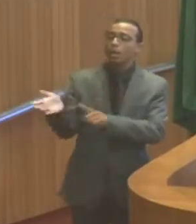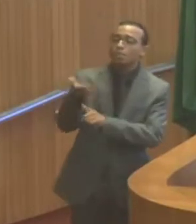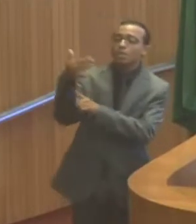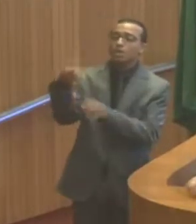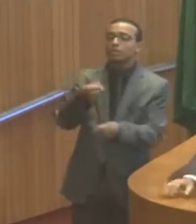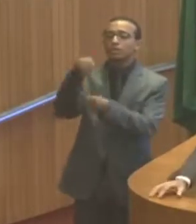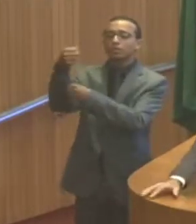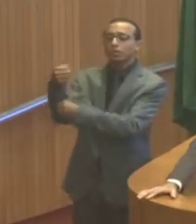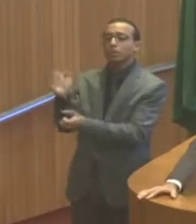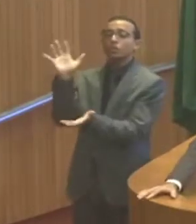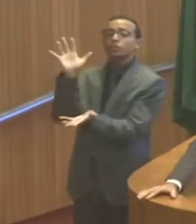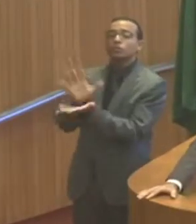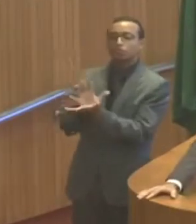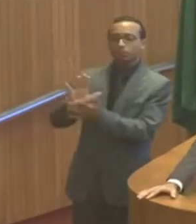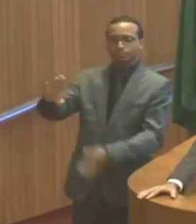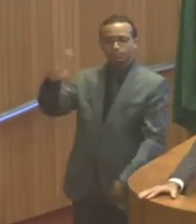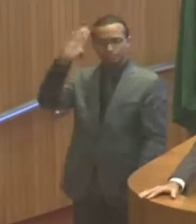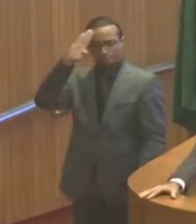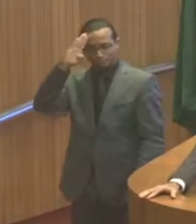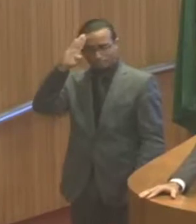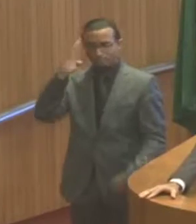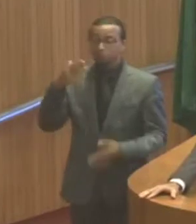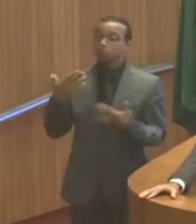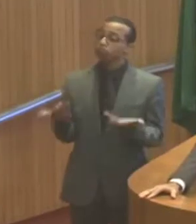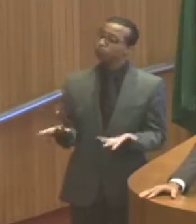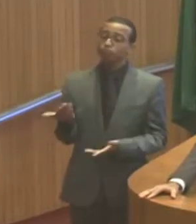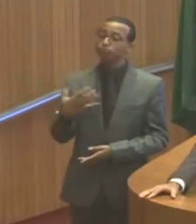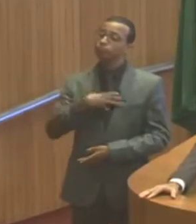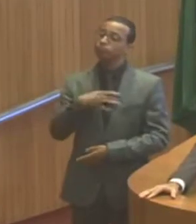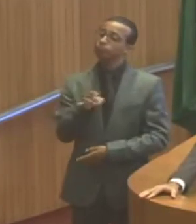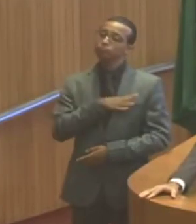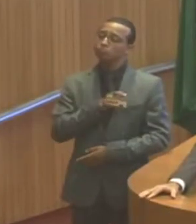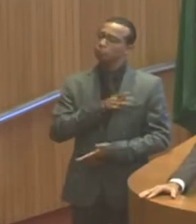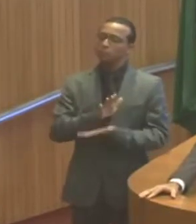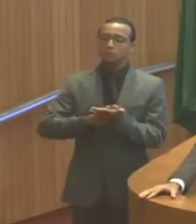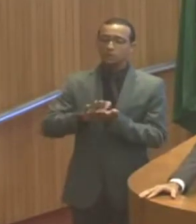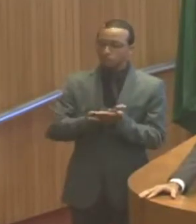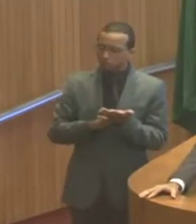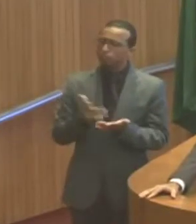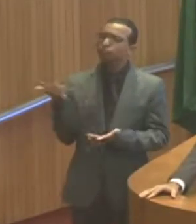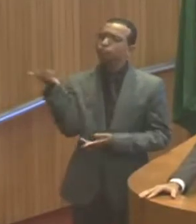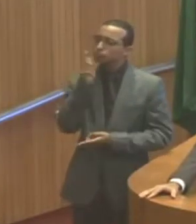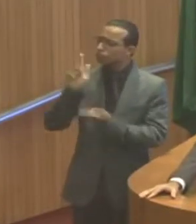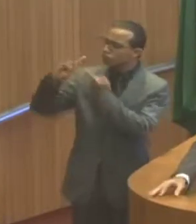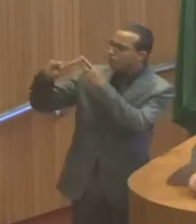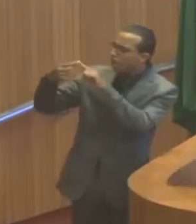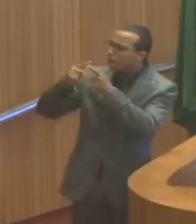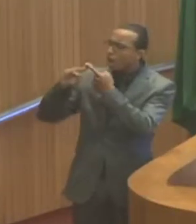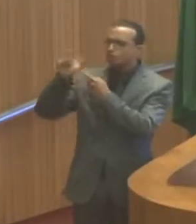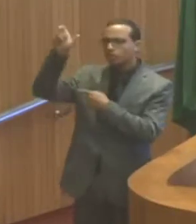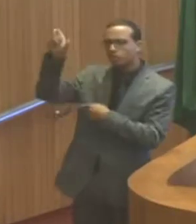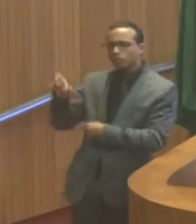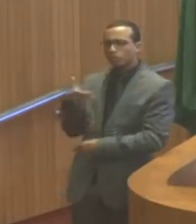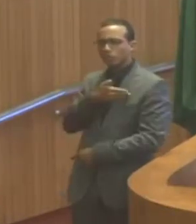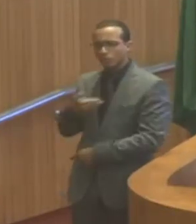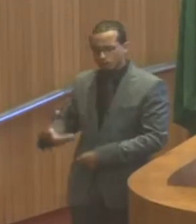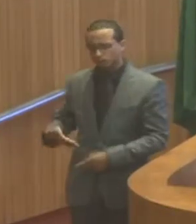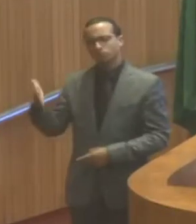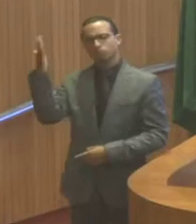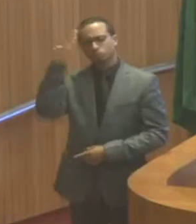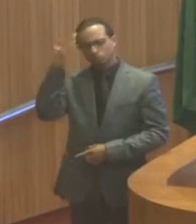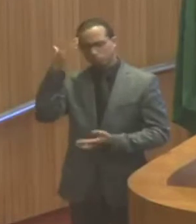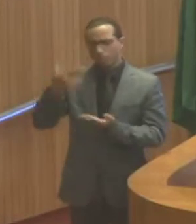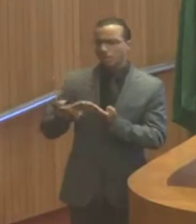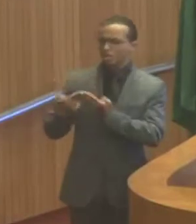Portanto, senhores deputados, não tivemos medo e encaramos a articulação com o governo, ciente da